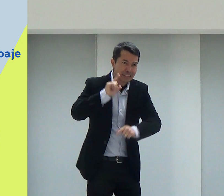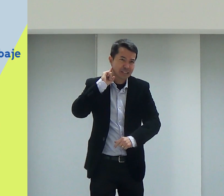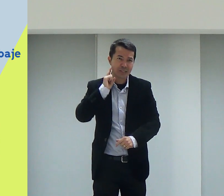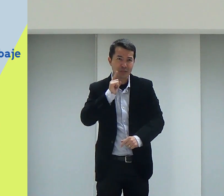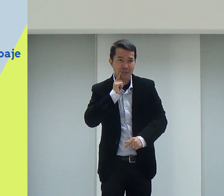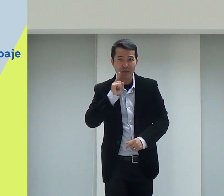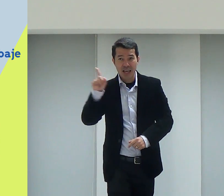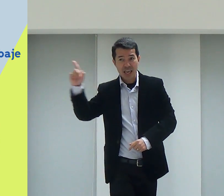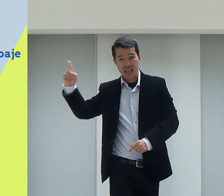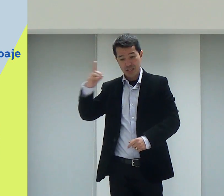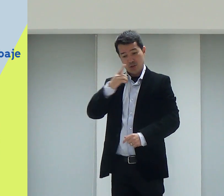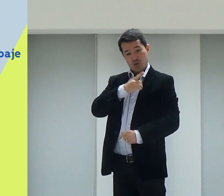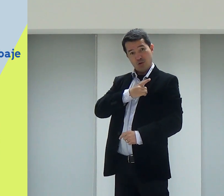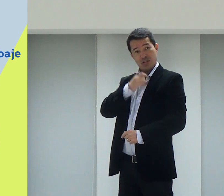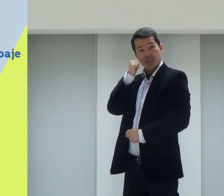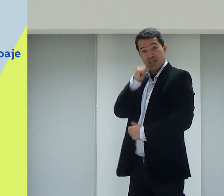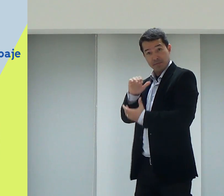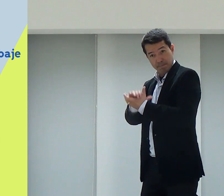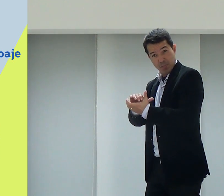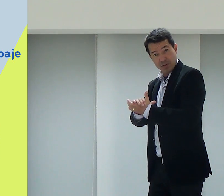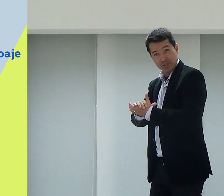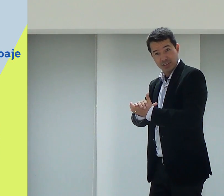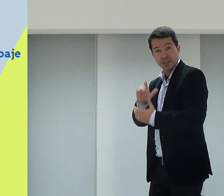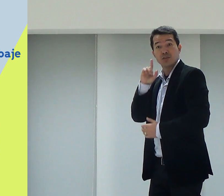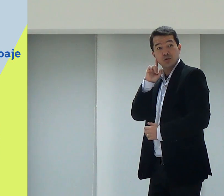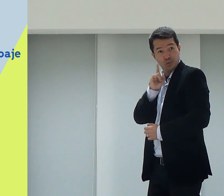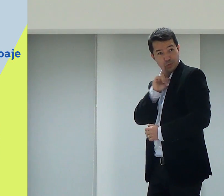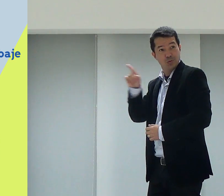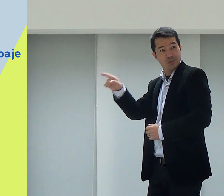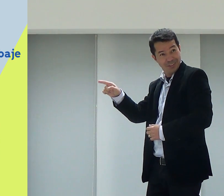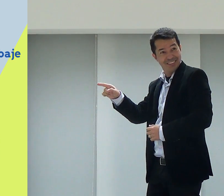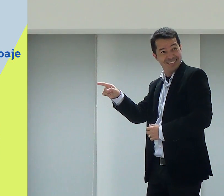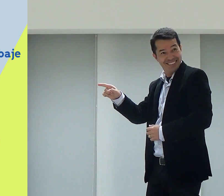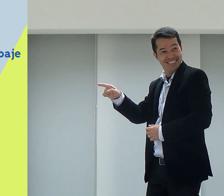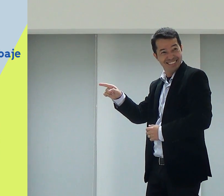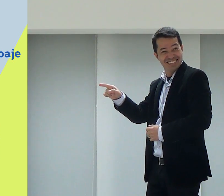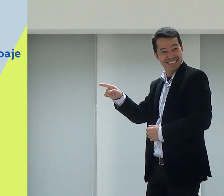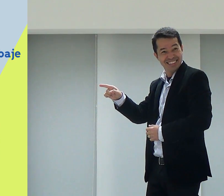fazendo as coisas, ajudando os surdos, e o Donald é a esposa dele, que é surda.